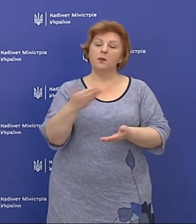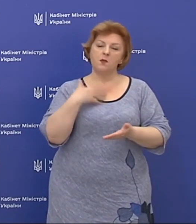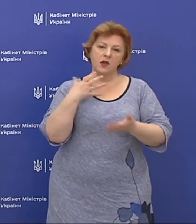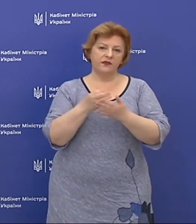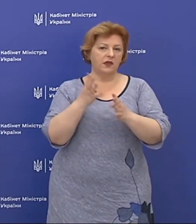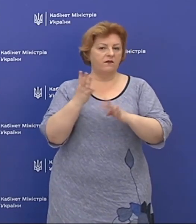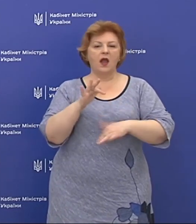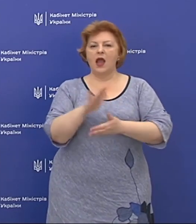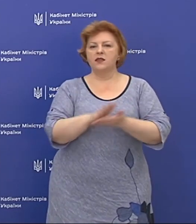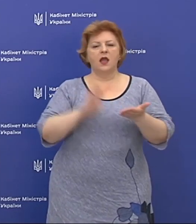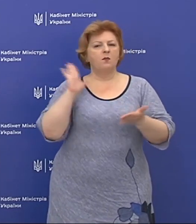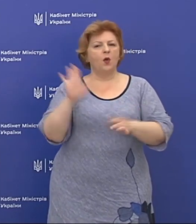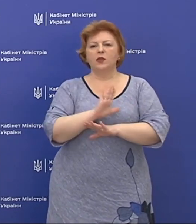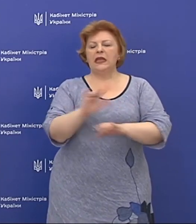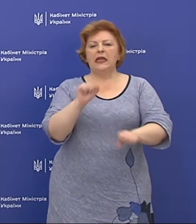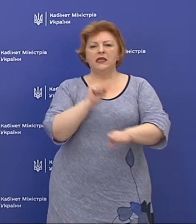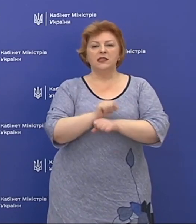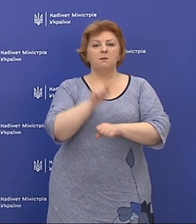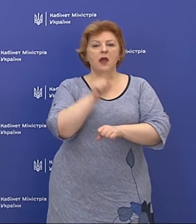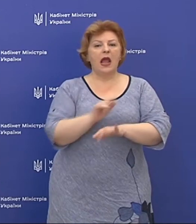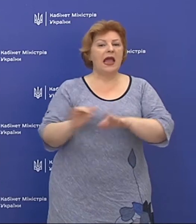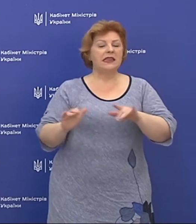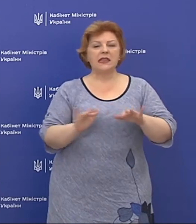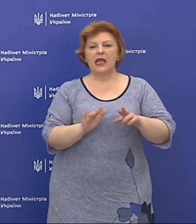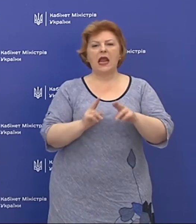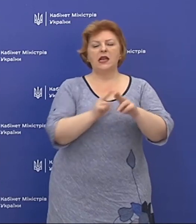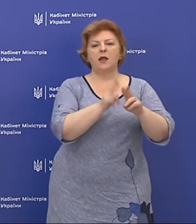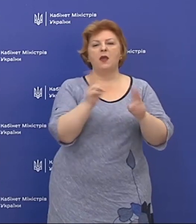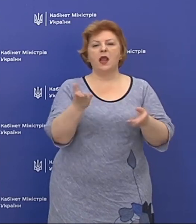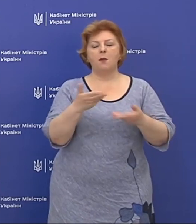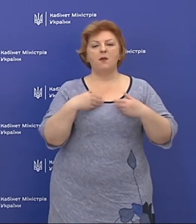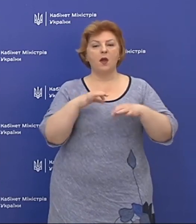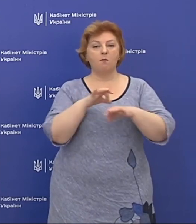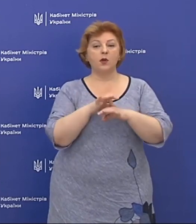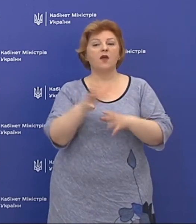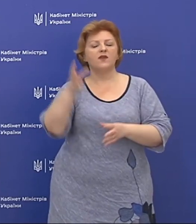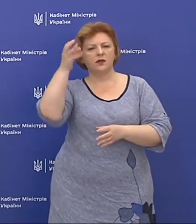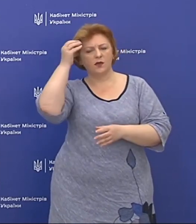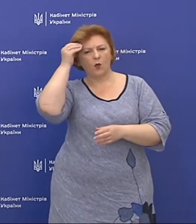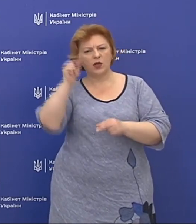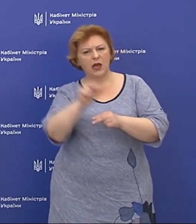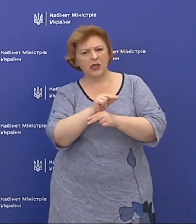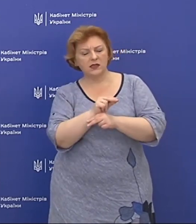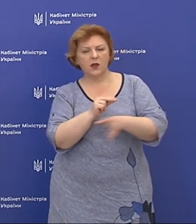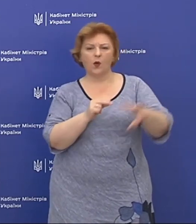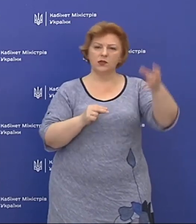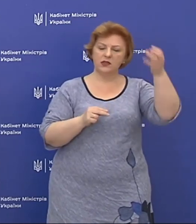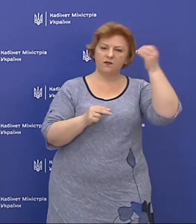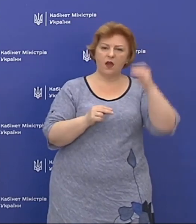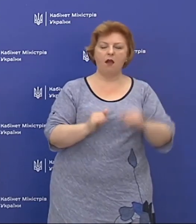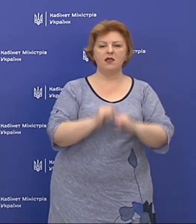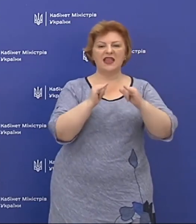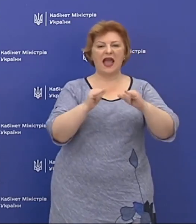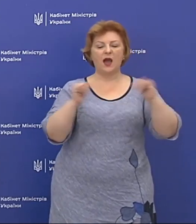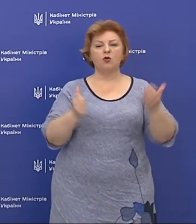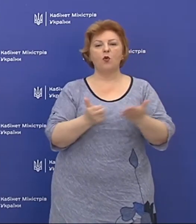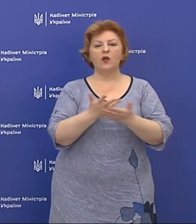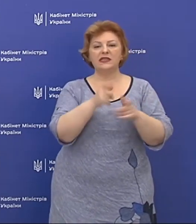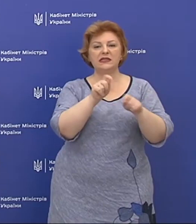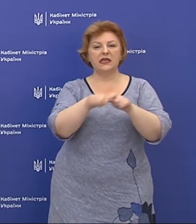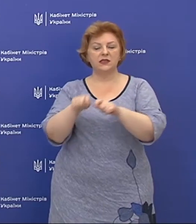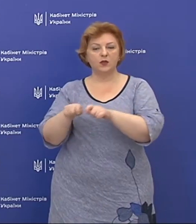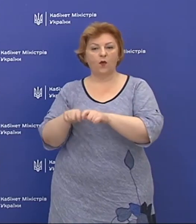далі не будемо зупинятися на тих діях, які ми проводимо і з точки зору лікування, і з точки зору нарощування кількості